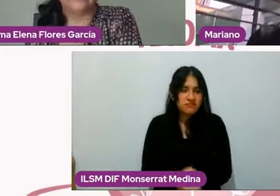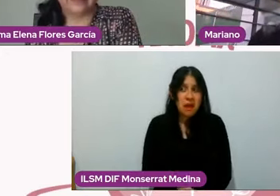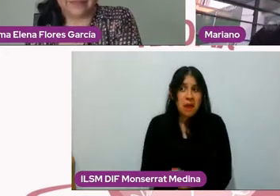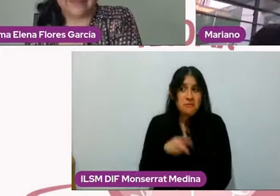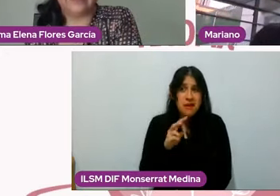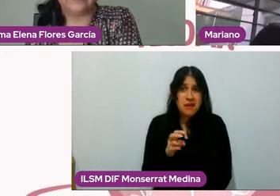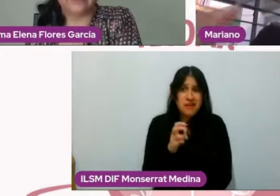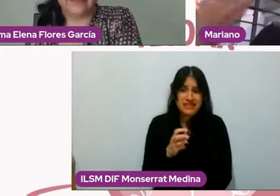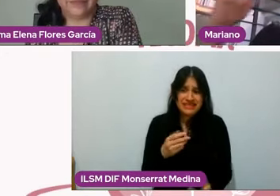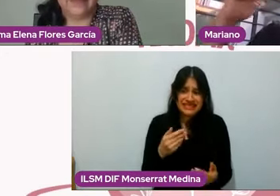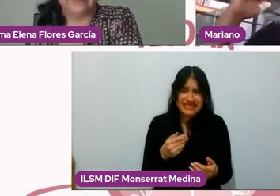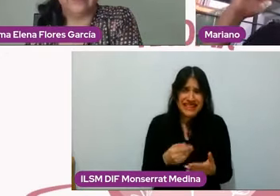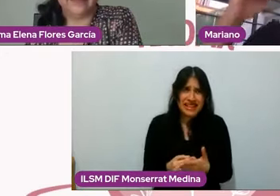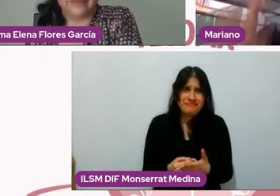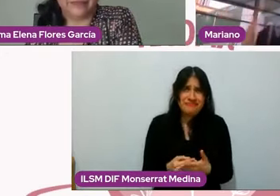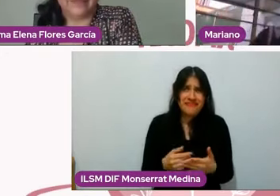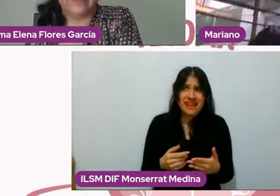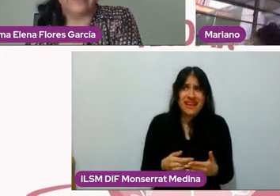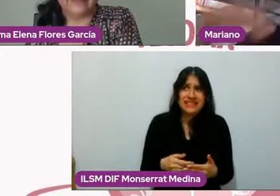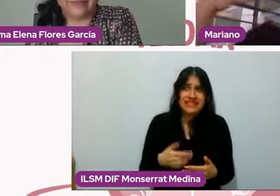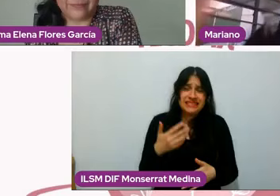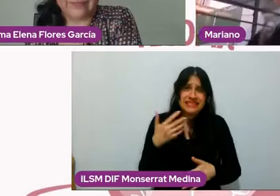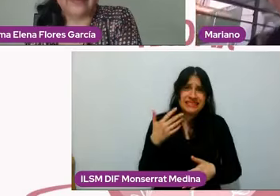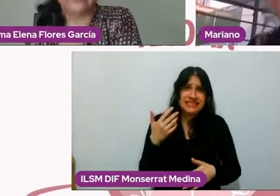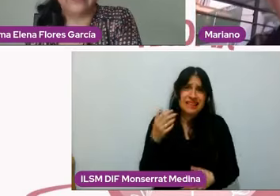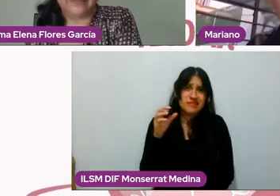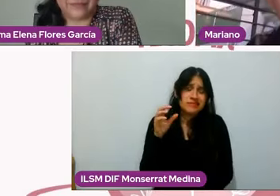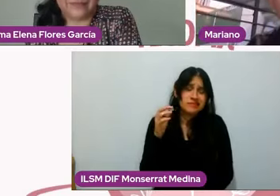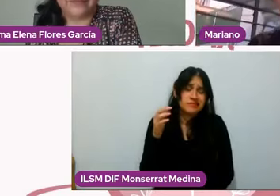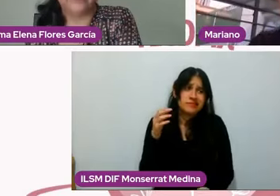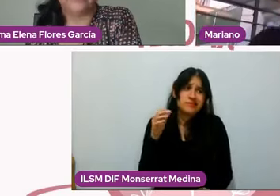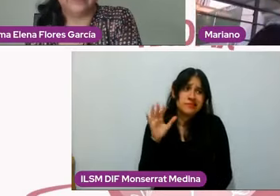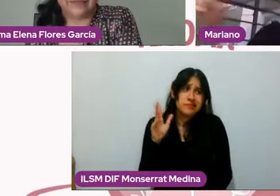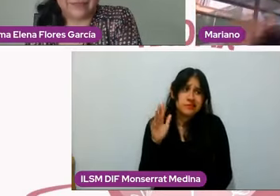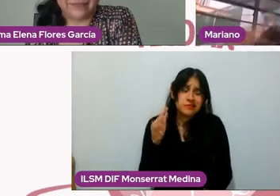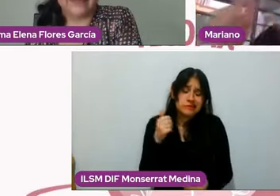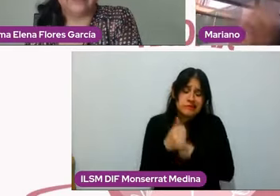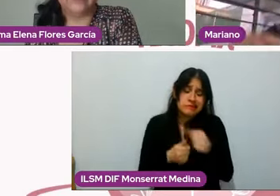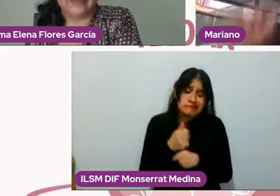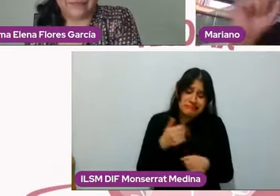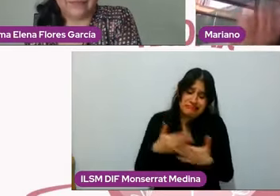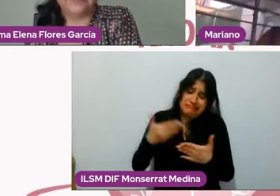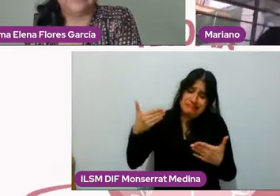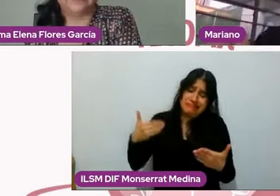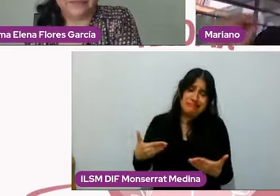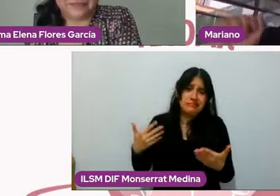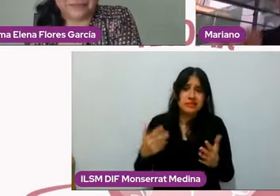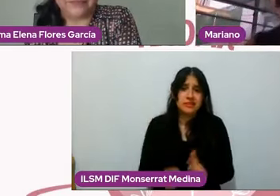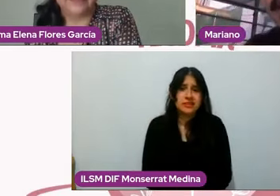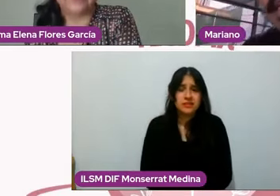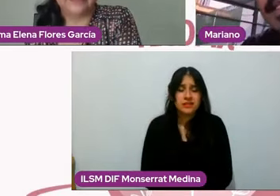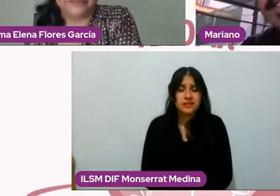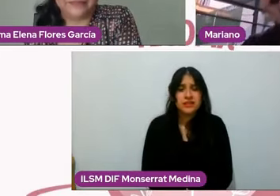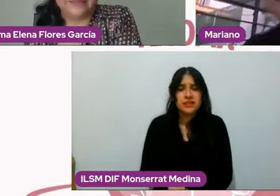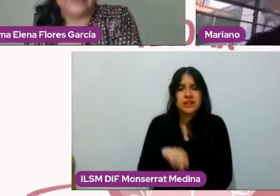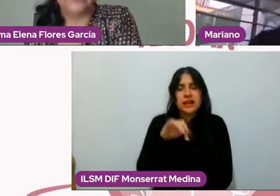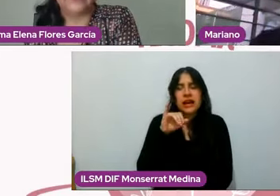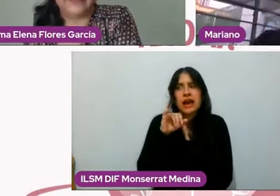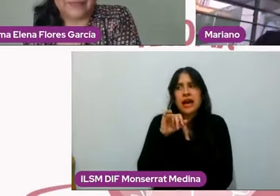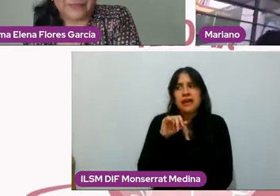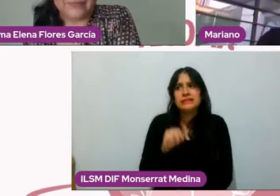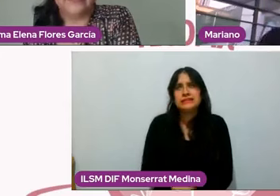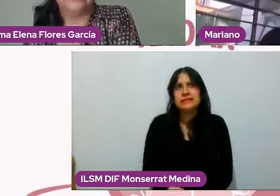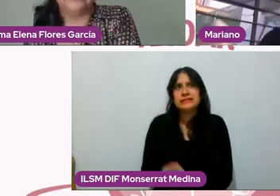Entonces, sí, nuevamente volvemos a lo mismo. Sí, por una cuestión de conveniencia